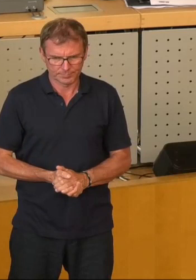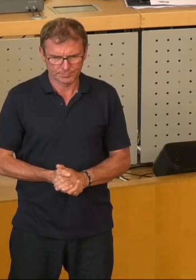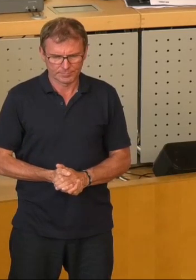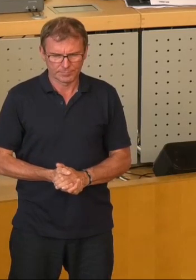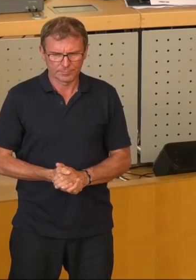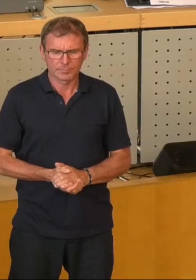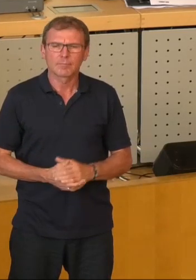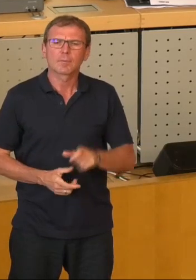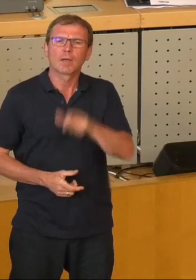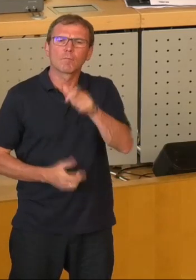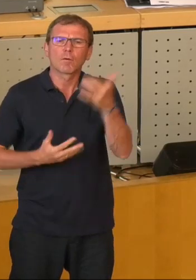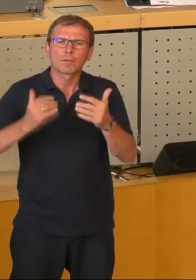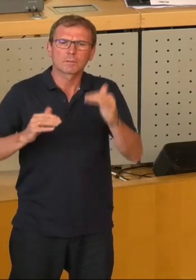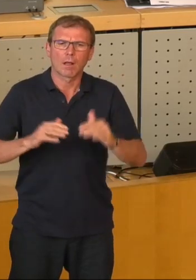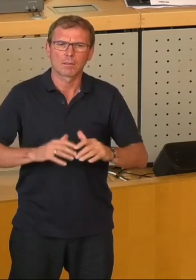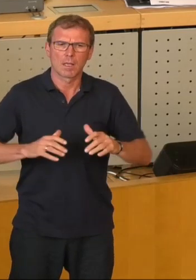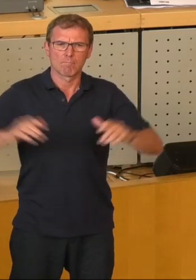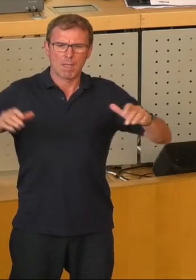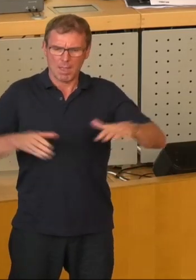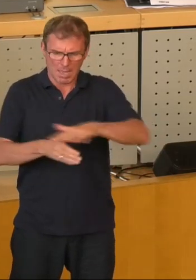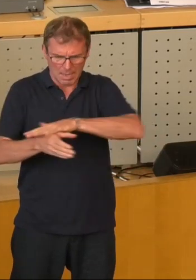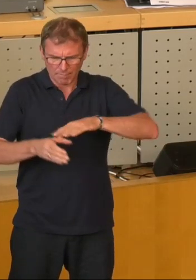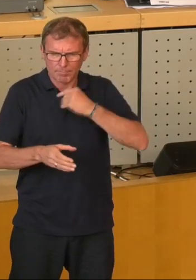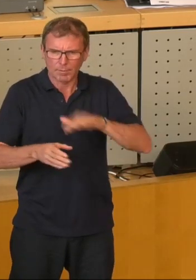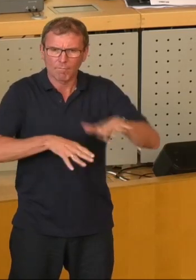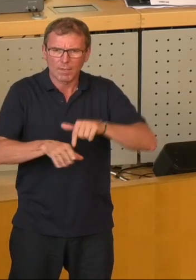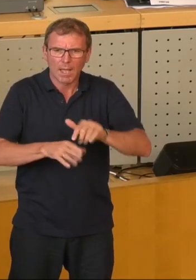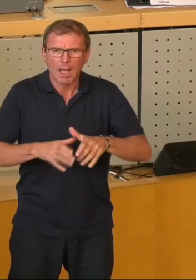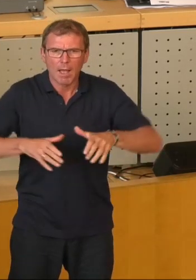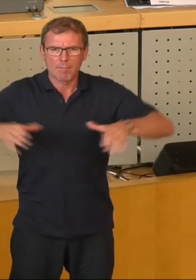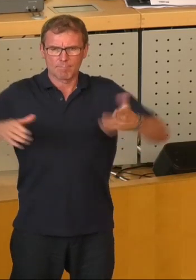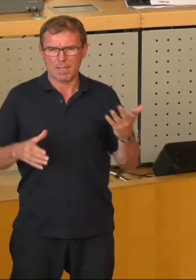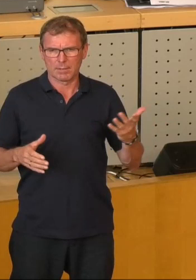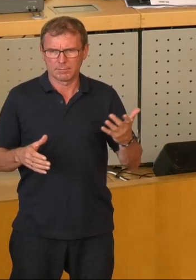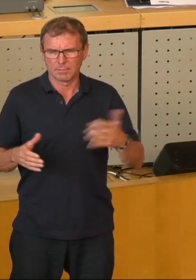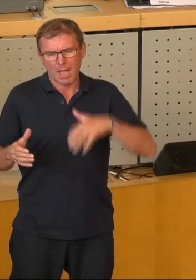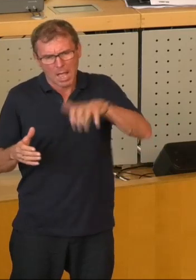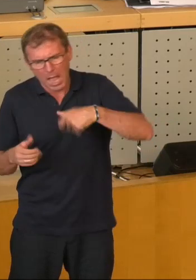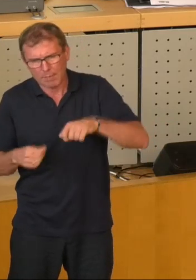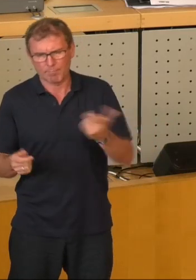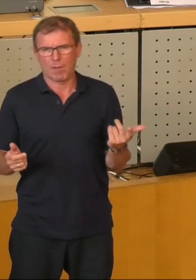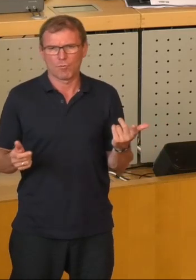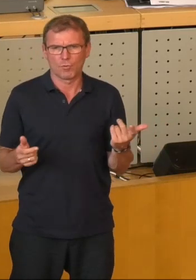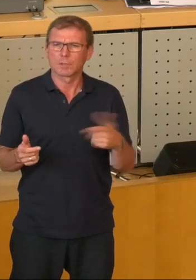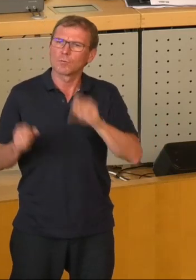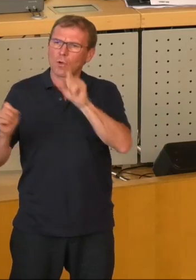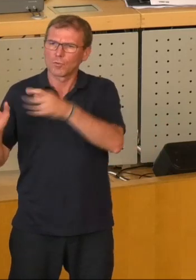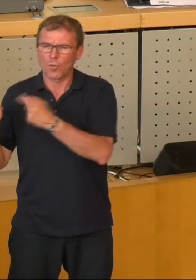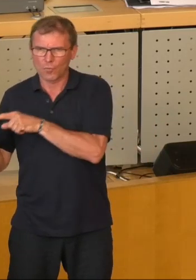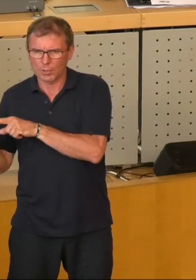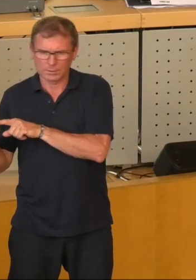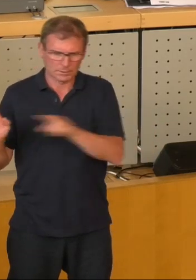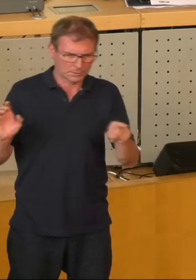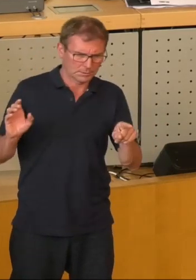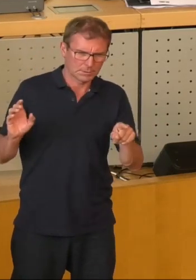Steigende Bevölkerungszahlen, der erhöhte Flächenbedarf durch Verkehr, Gewerbe, Wohnbebauung hat seit 1990, aber vor allem in den